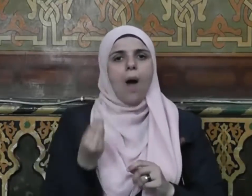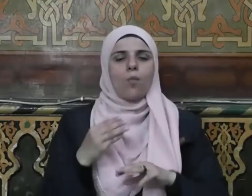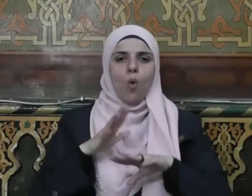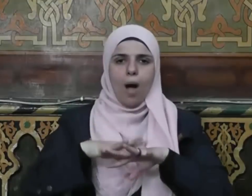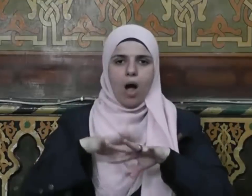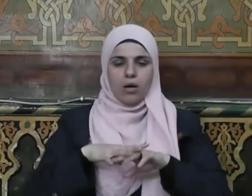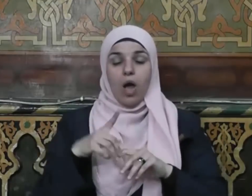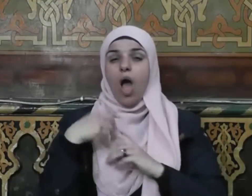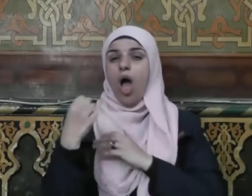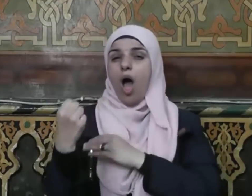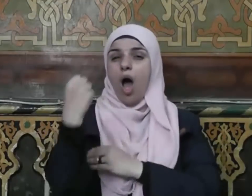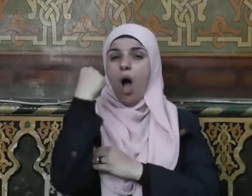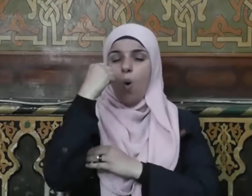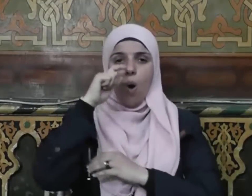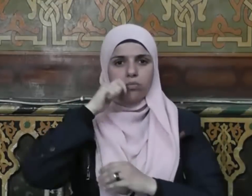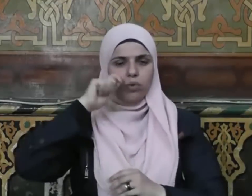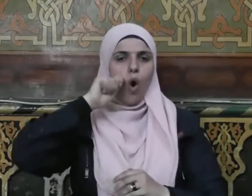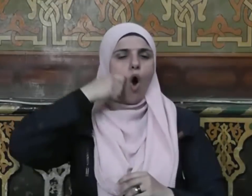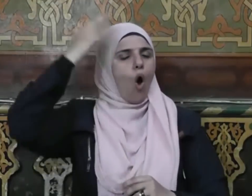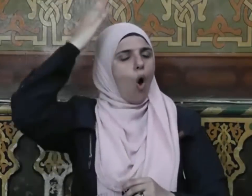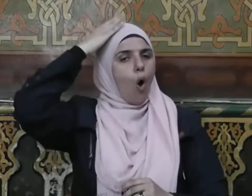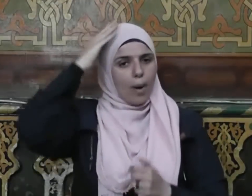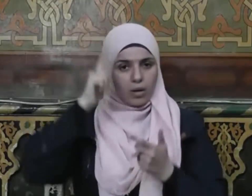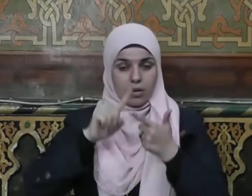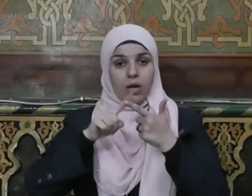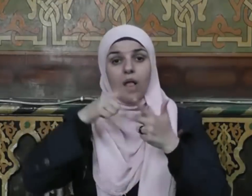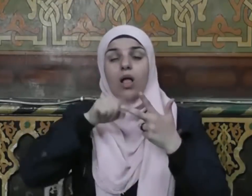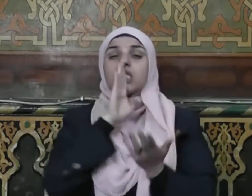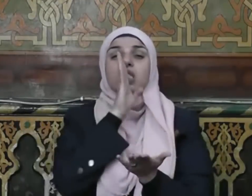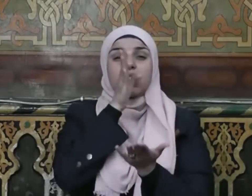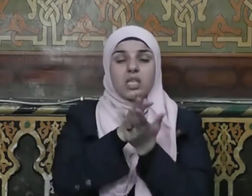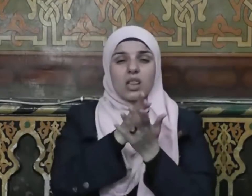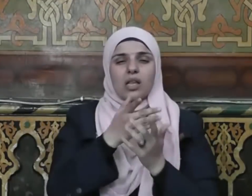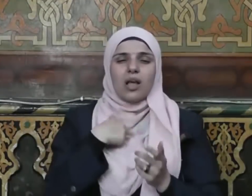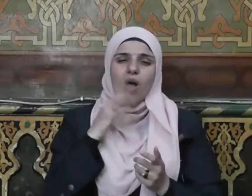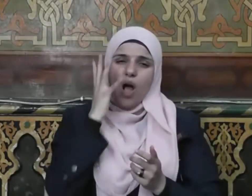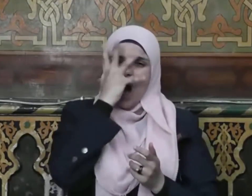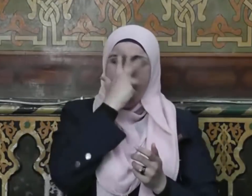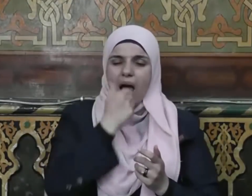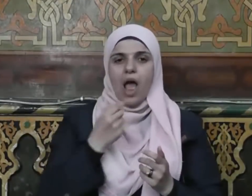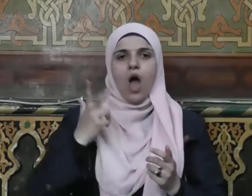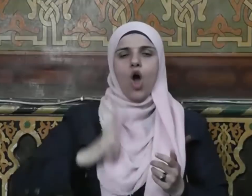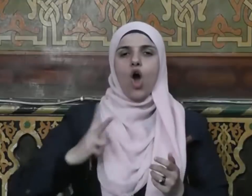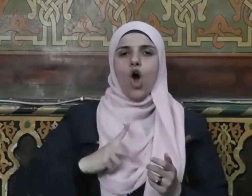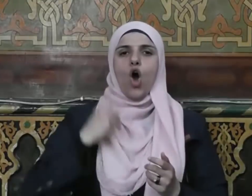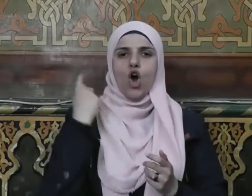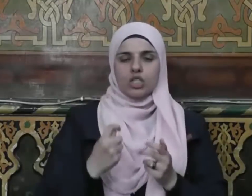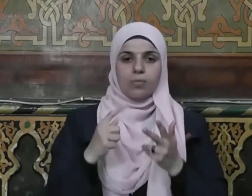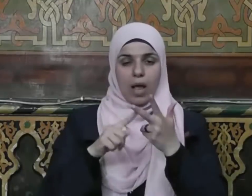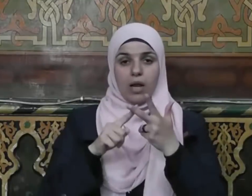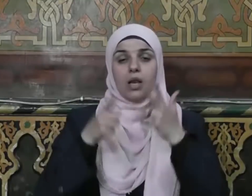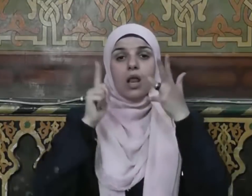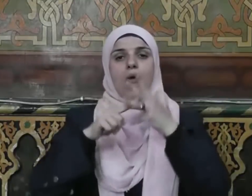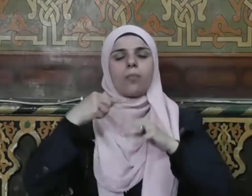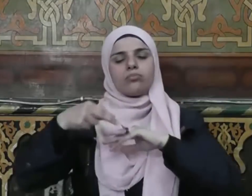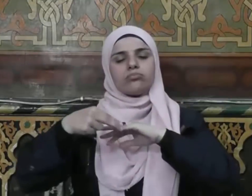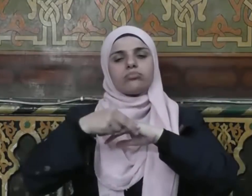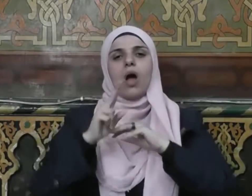وأقواهم في أمر الله عمر وأصدقهم حياء عثمان وأقضاهم علي